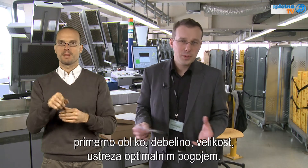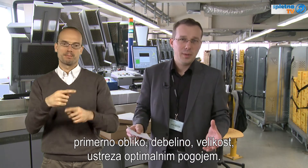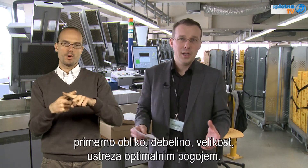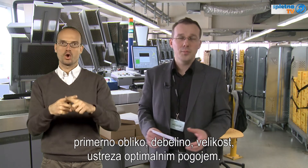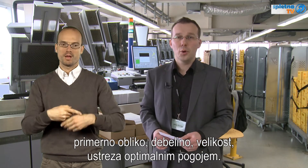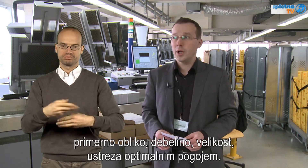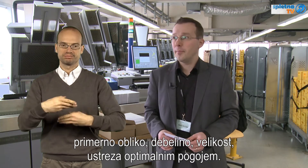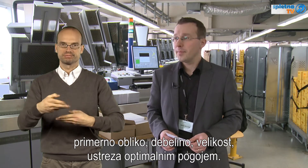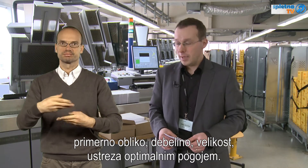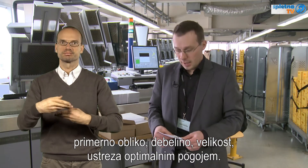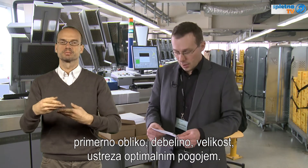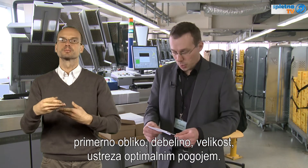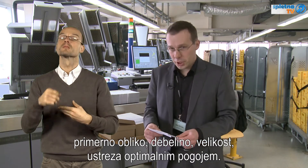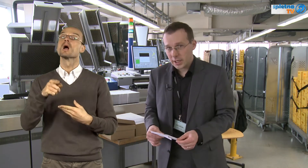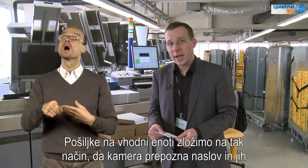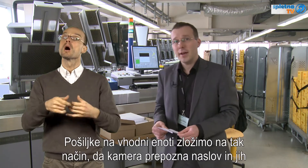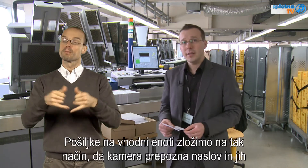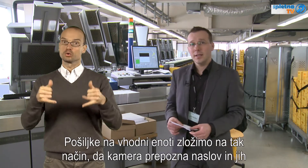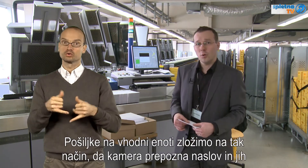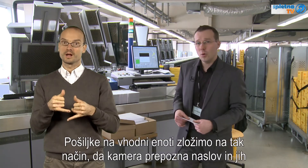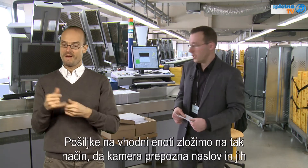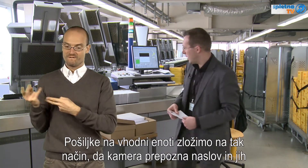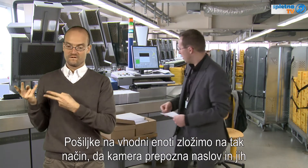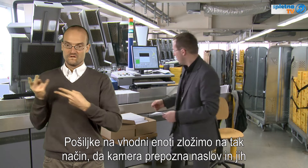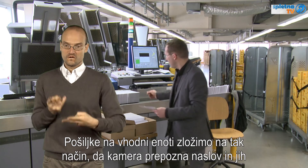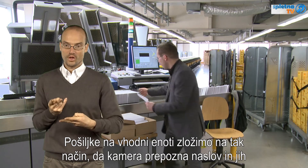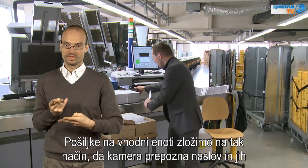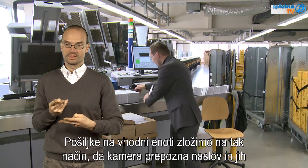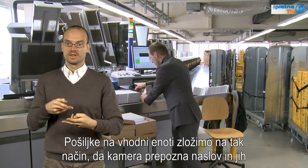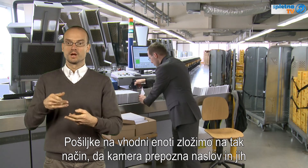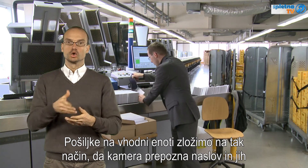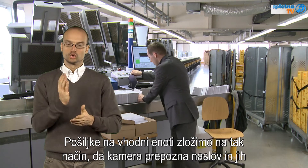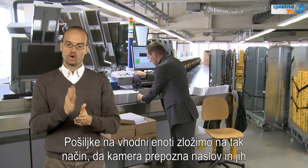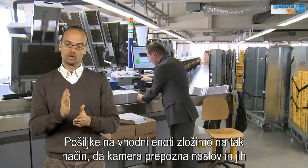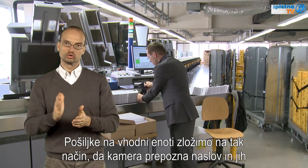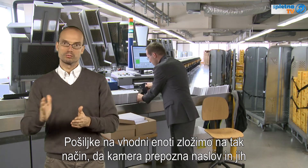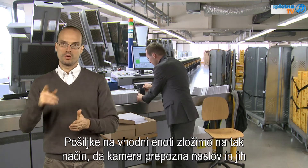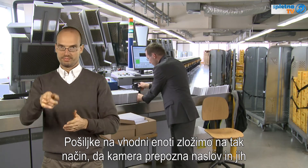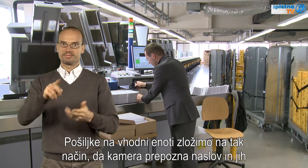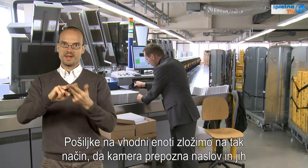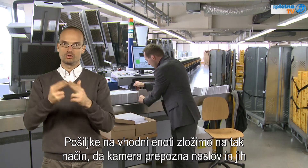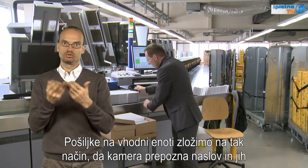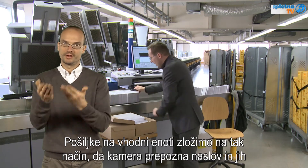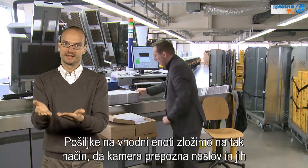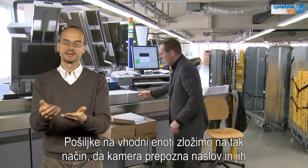optimalnim pogojem. Pošilke na vhodnji noti zložimo na tak način,